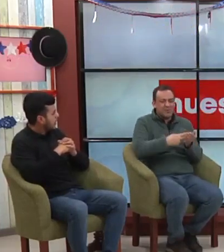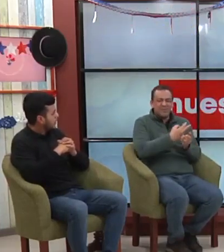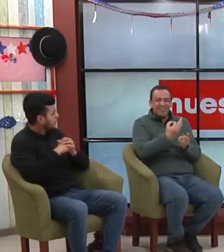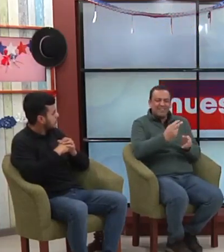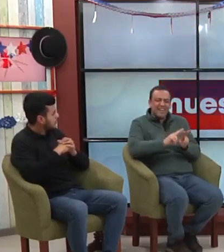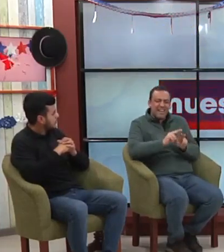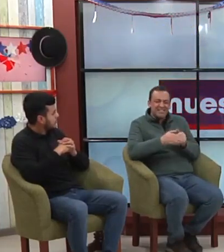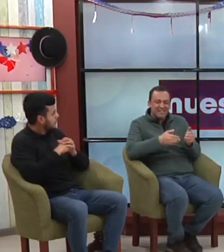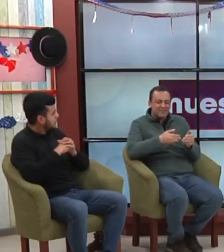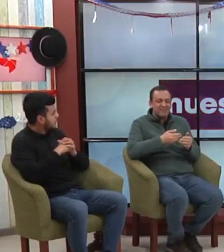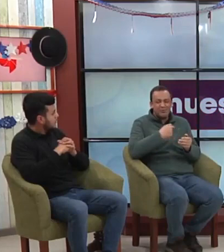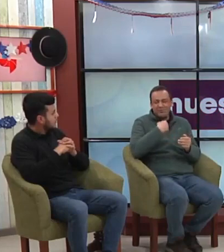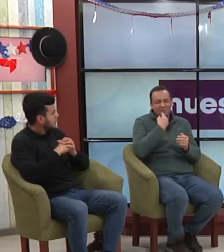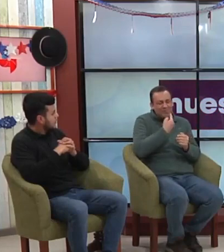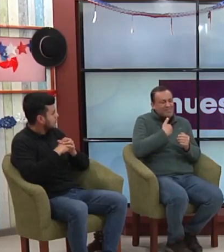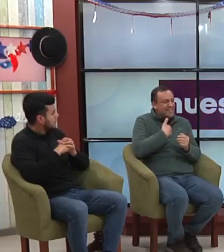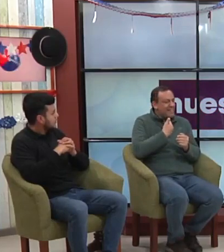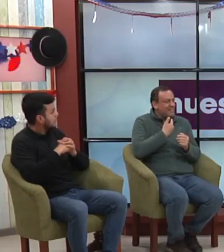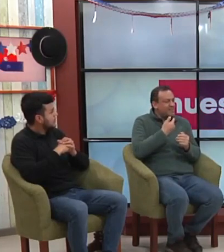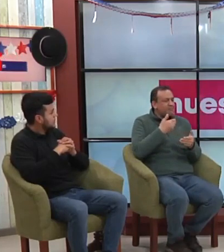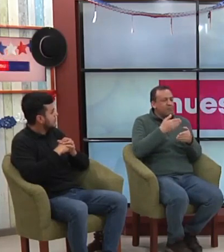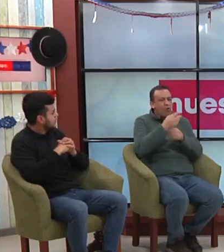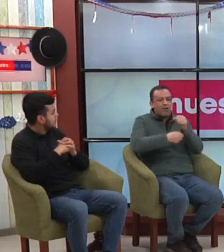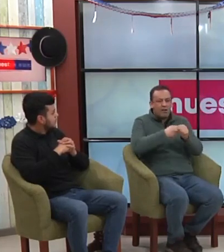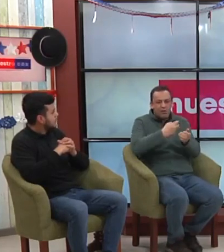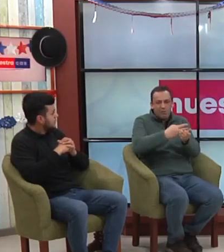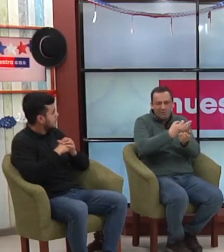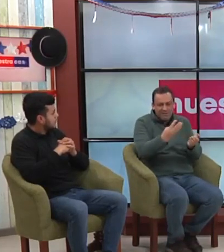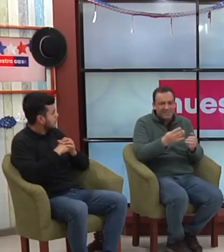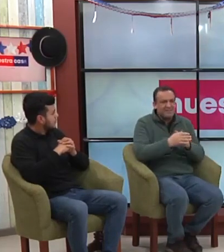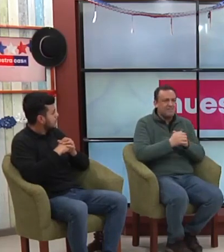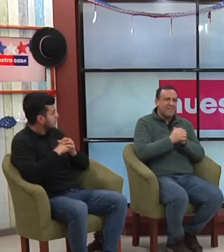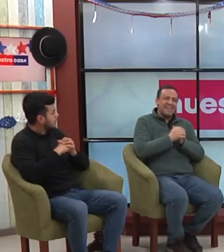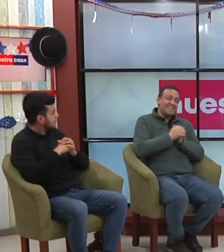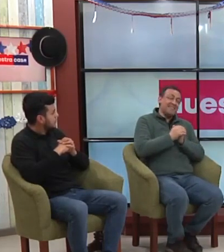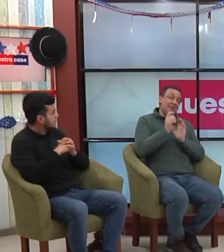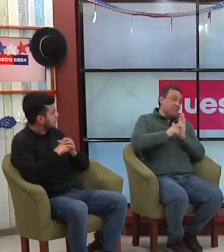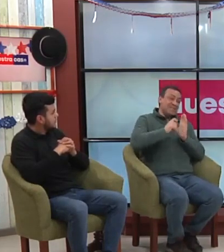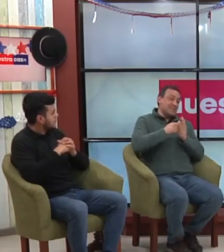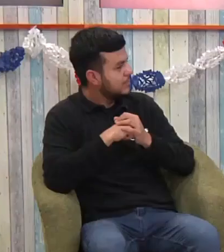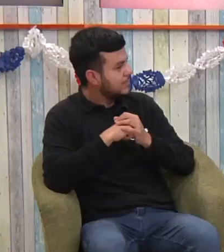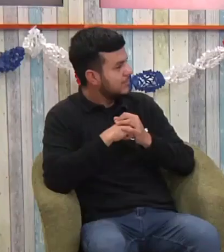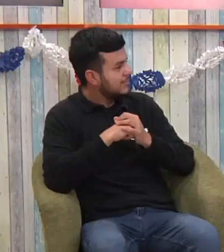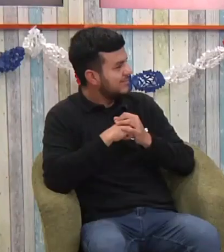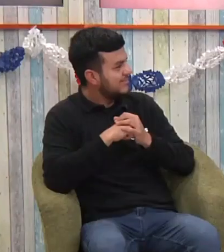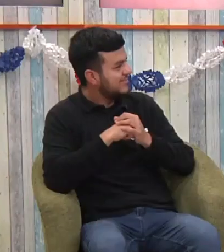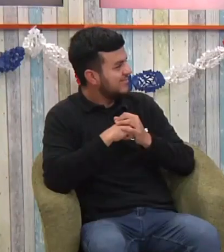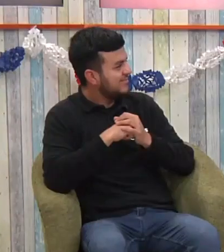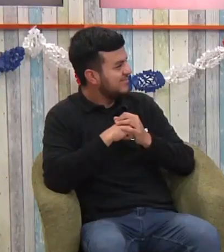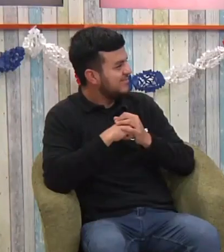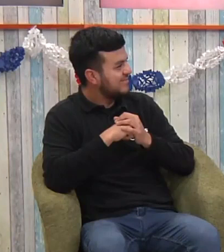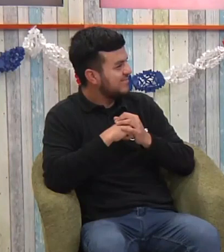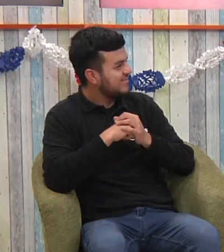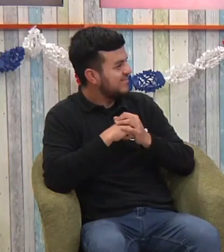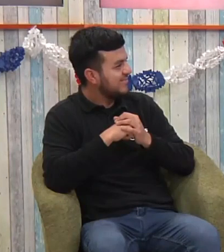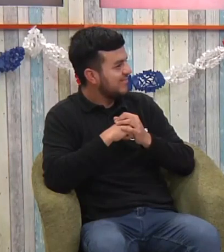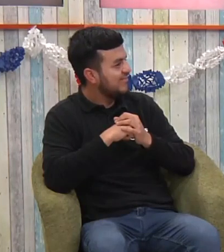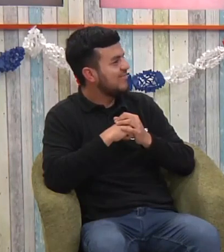también de cara ya a lo que viene con el otro año que está al lado prácticamente Bueno, los meses se pasan súper rápido ya como que estamos fines de septiembre